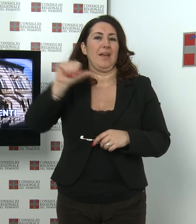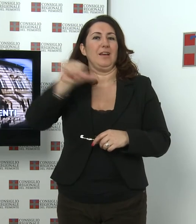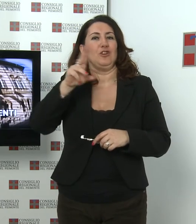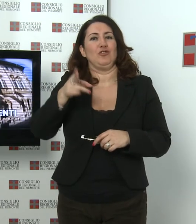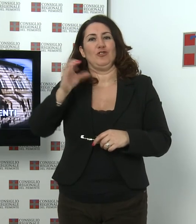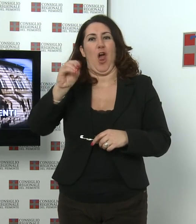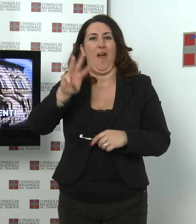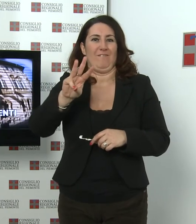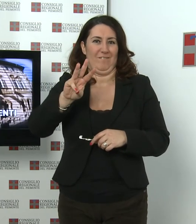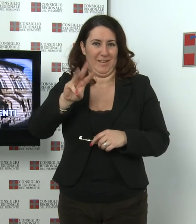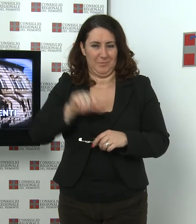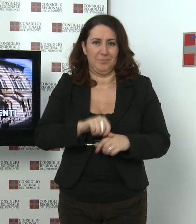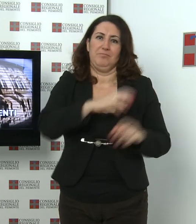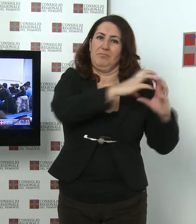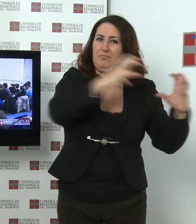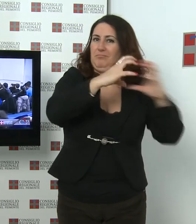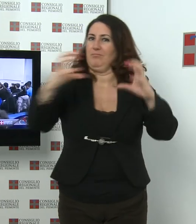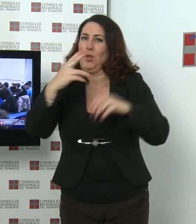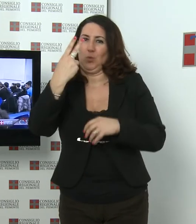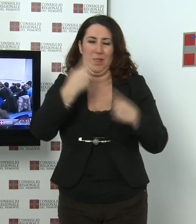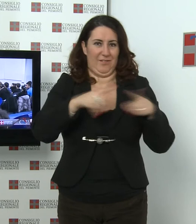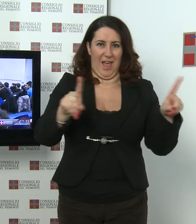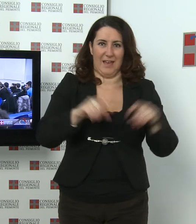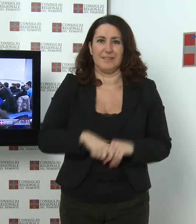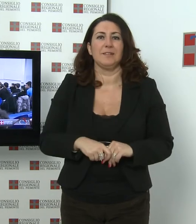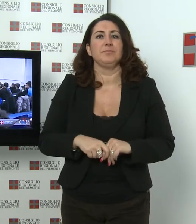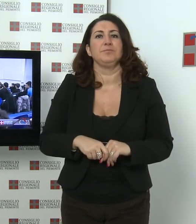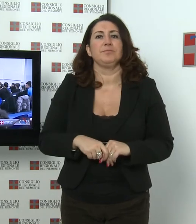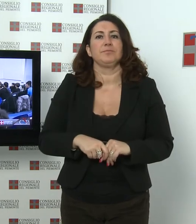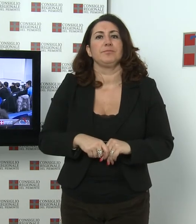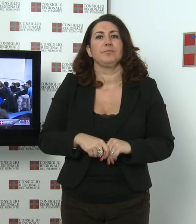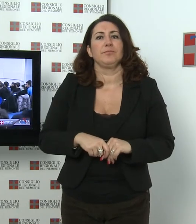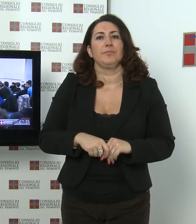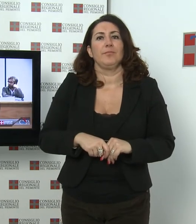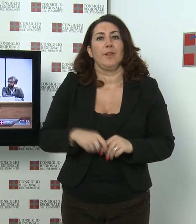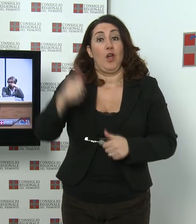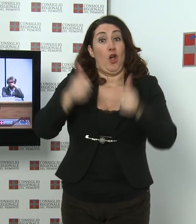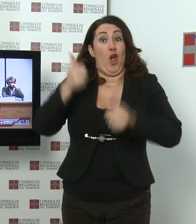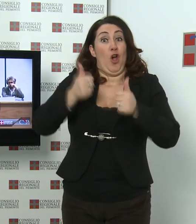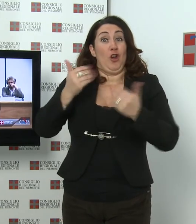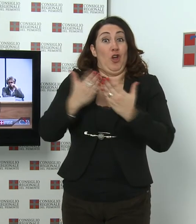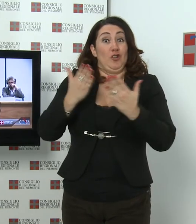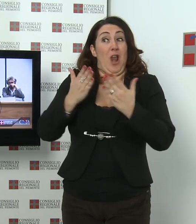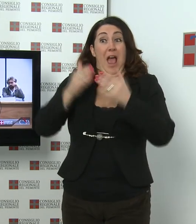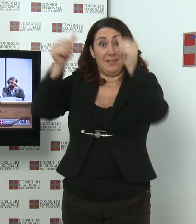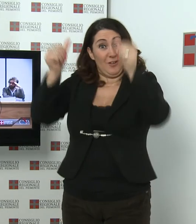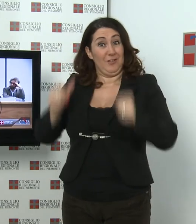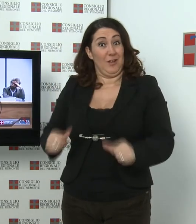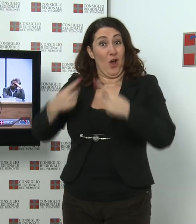Lezioni per studenti Proseguono gli incontri con gli studenti per i concorsi scolastici banditi dal Consiglio regionale A Torino,